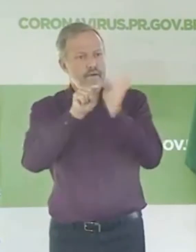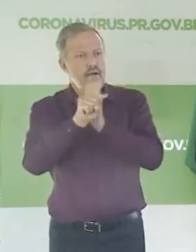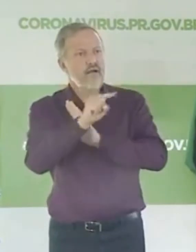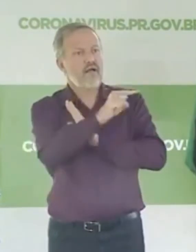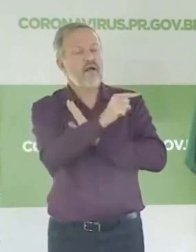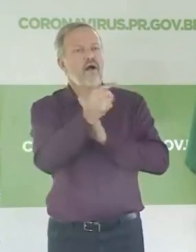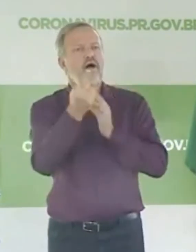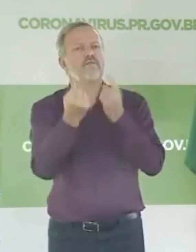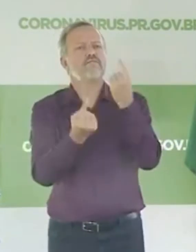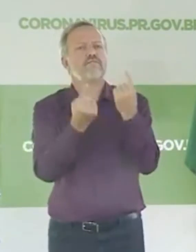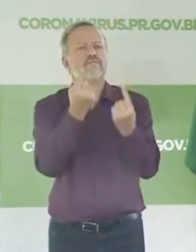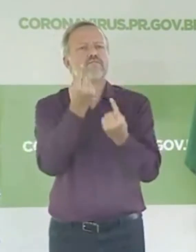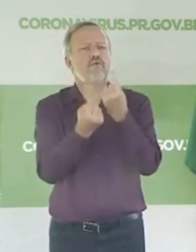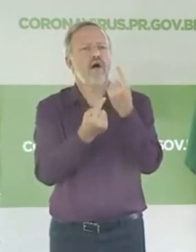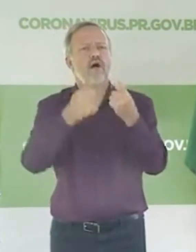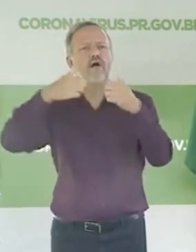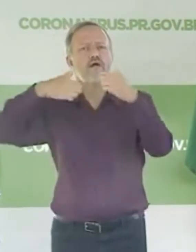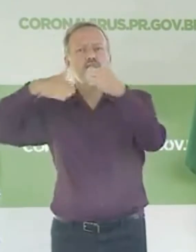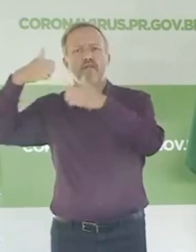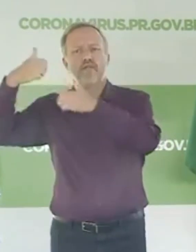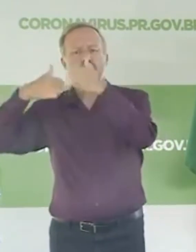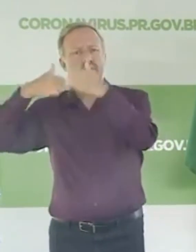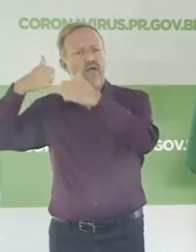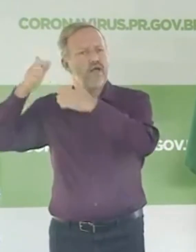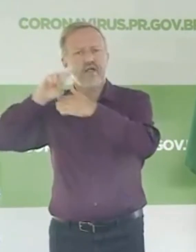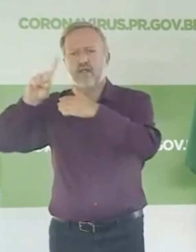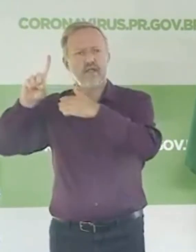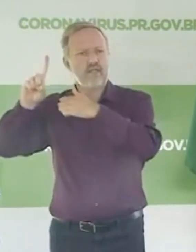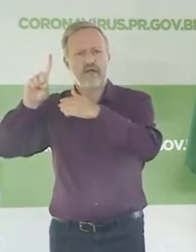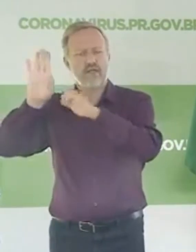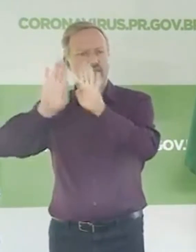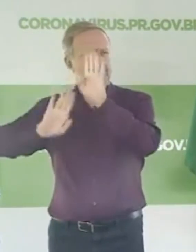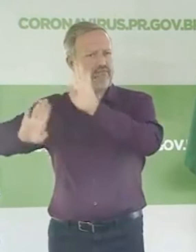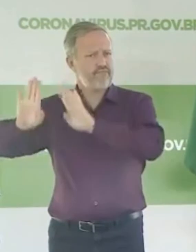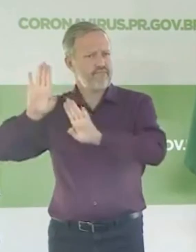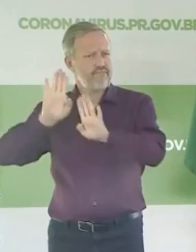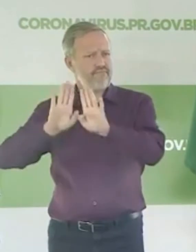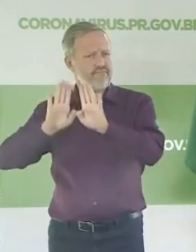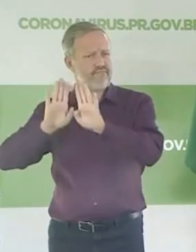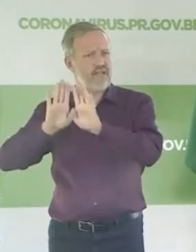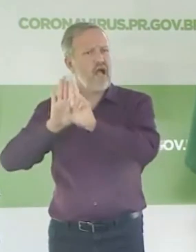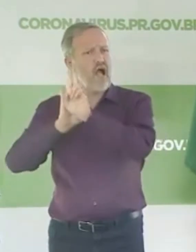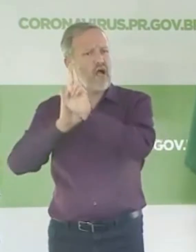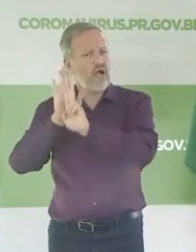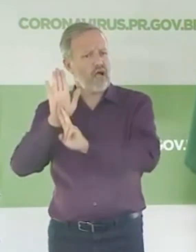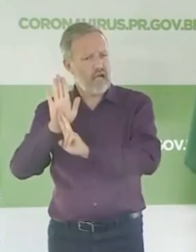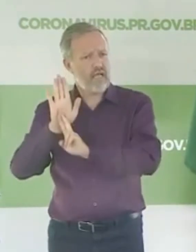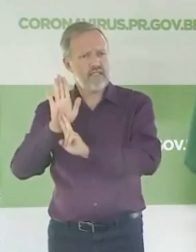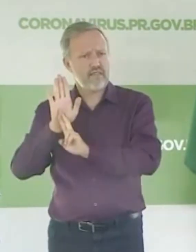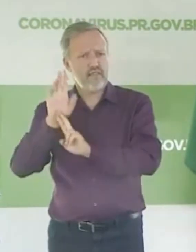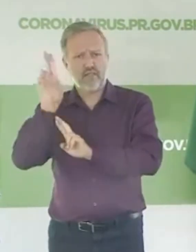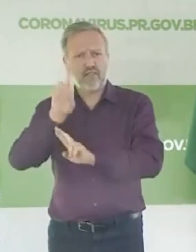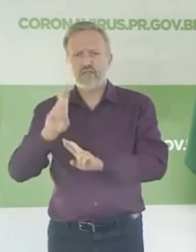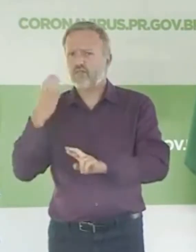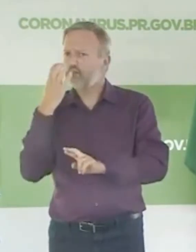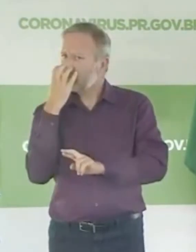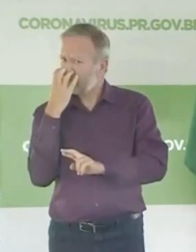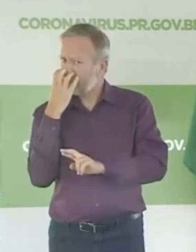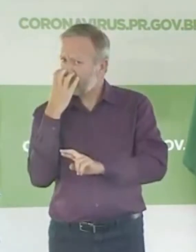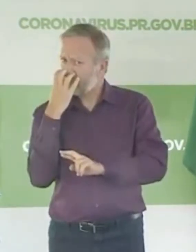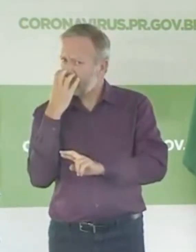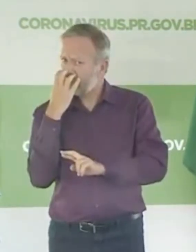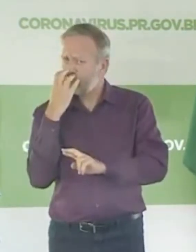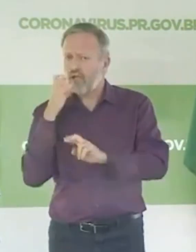a medida a tomar as empresas que não estão respeitando as normas de segurança sem usar luvas, máscaras descartáveis ou outros EPIs aos seus